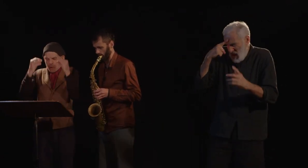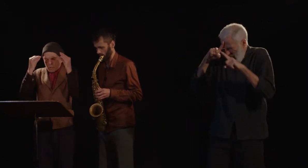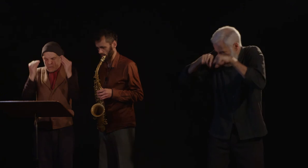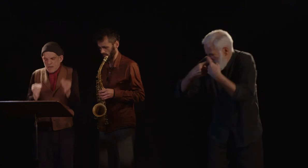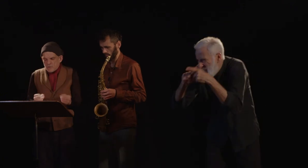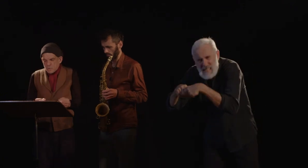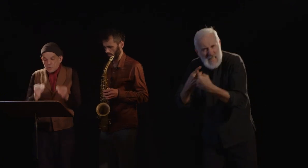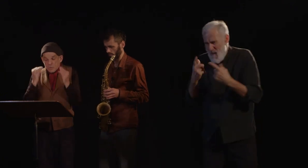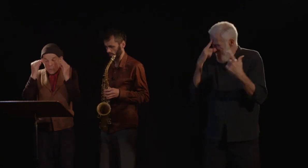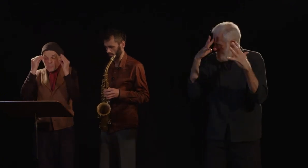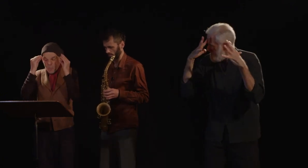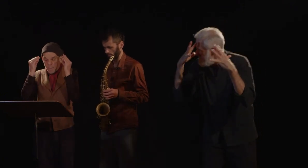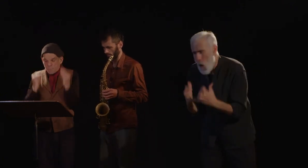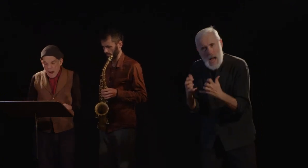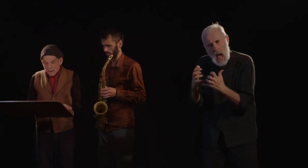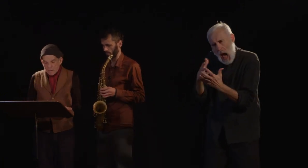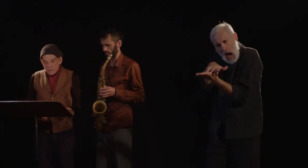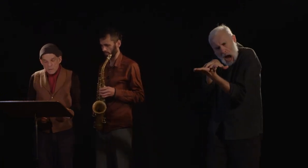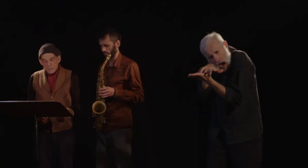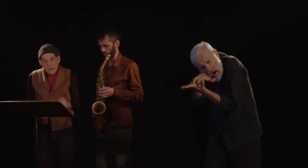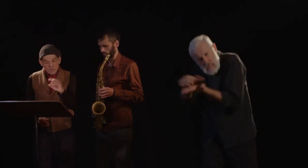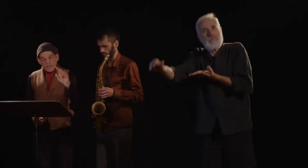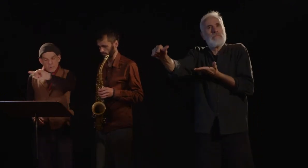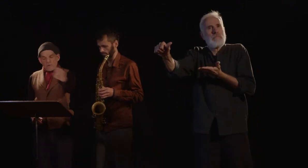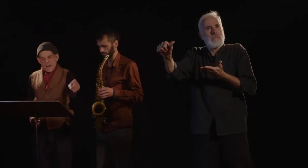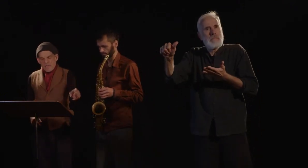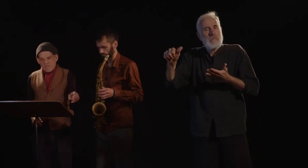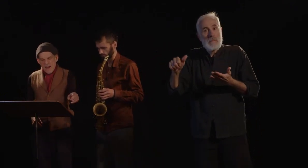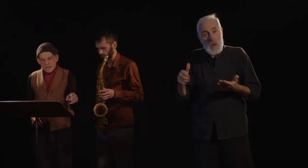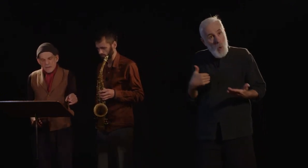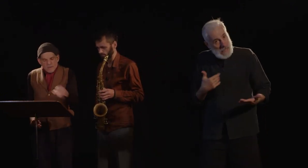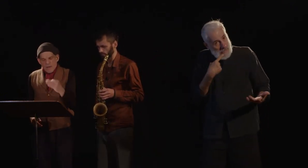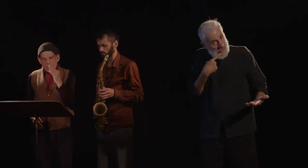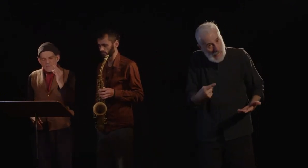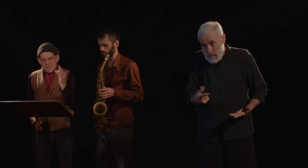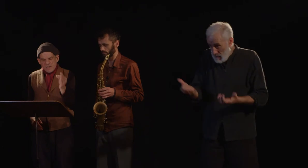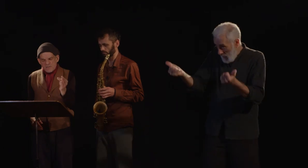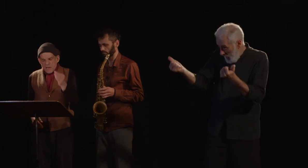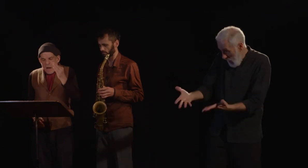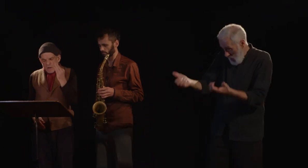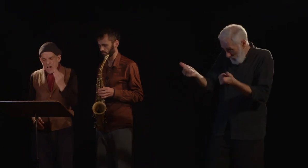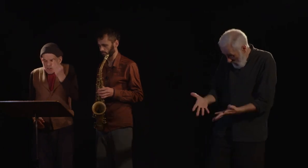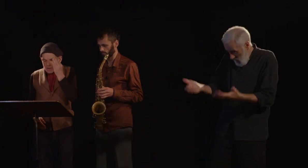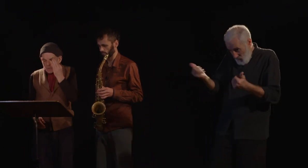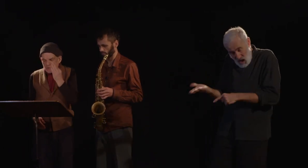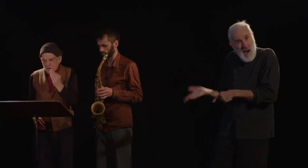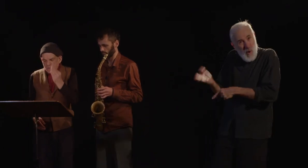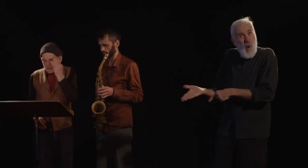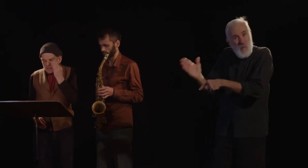que de telles choses ne soient pas. Je dis que de tels faits, dans un pays civilisé, engagent la conscience de la